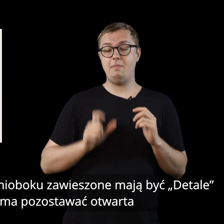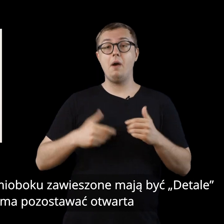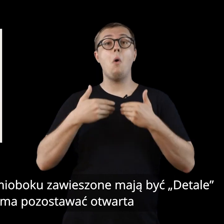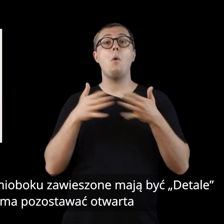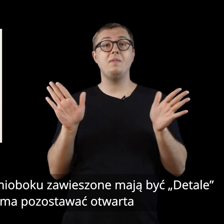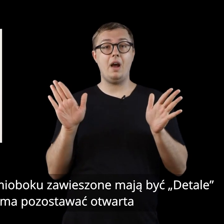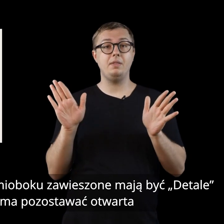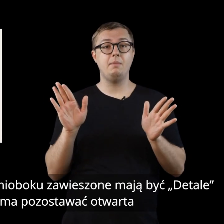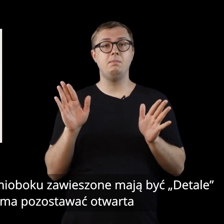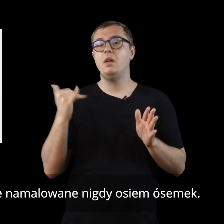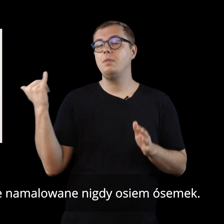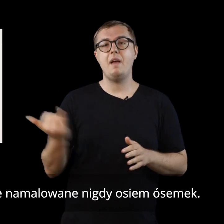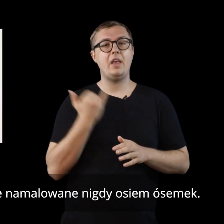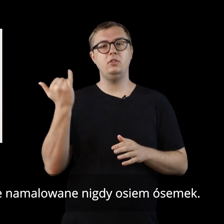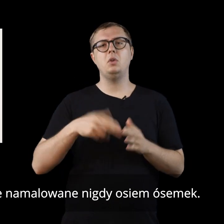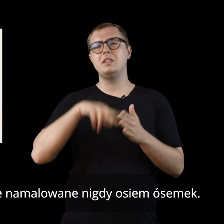na nienamalowane nigdy osiem ósemek.